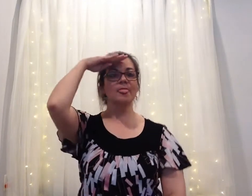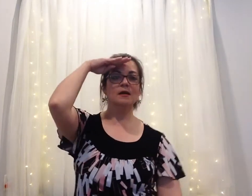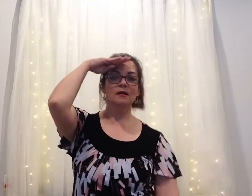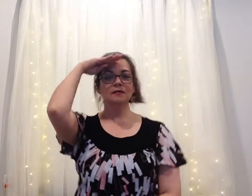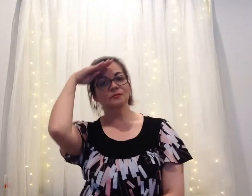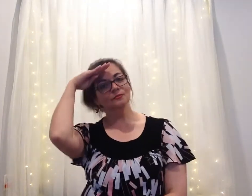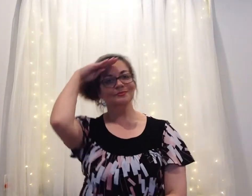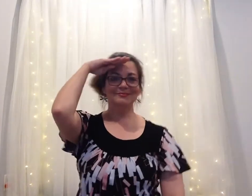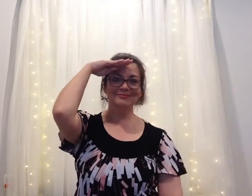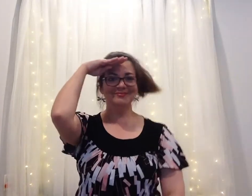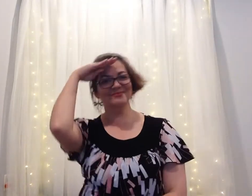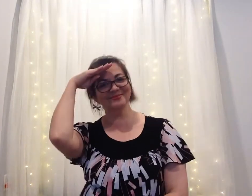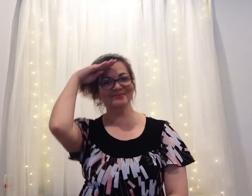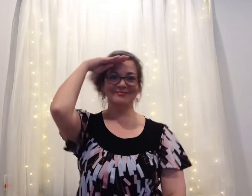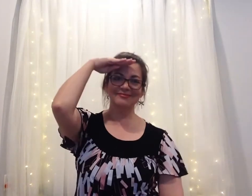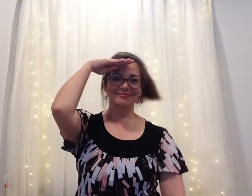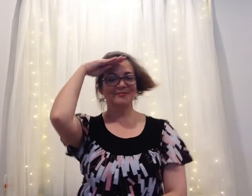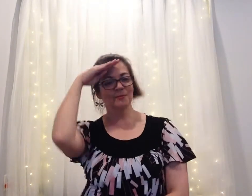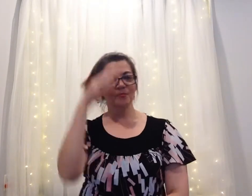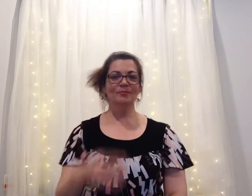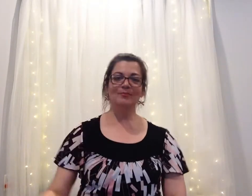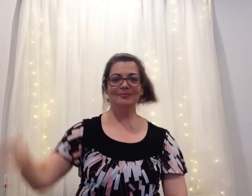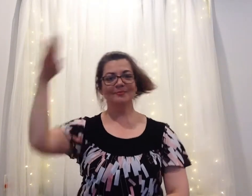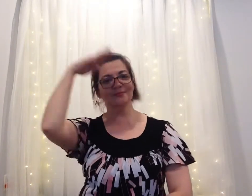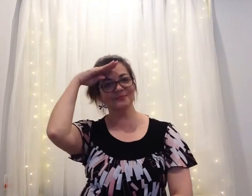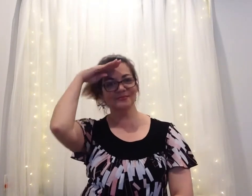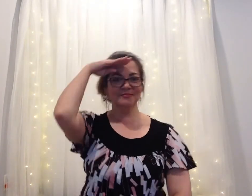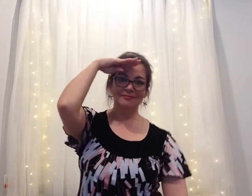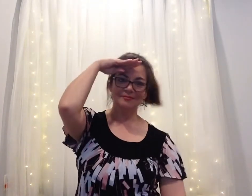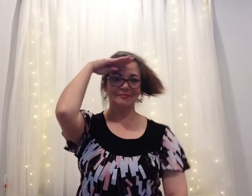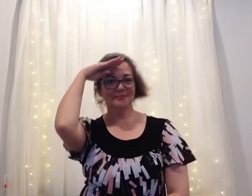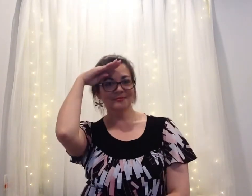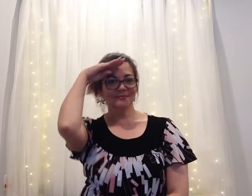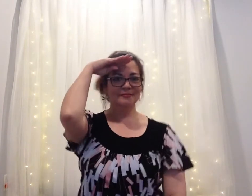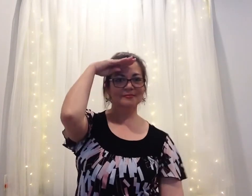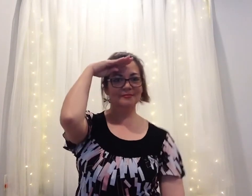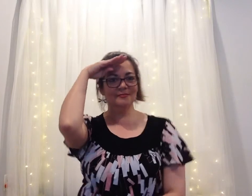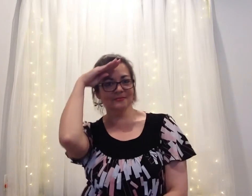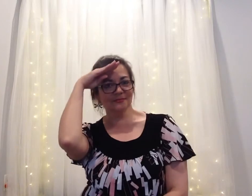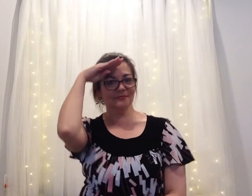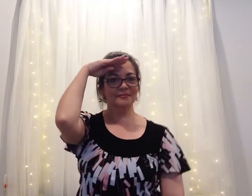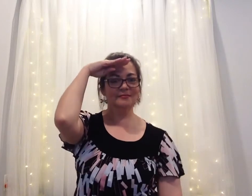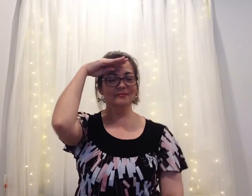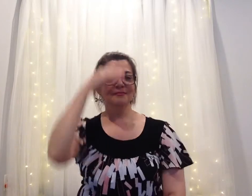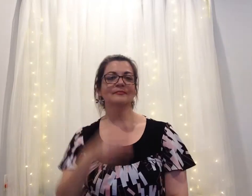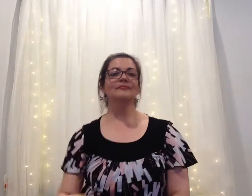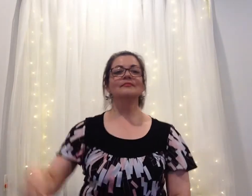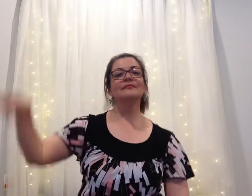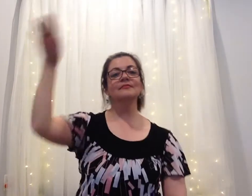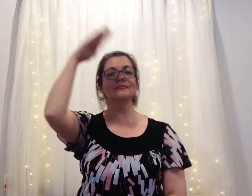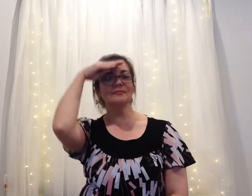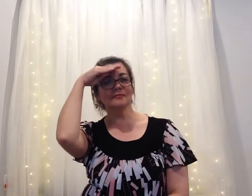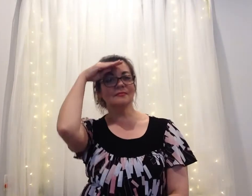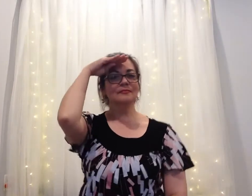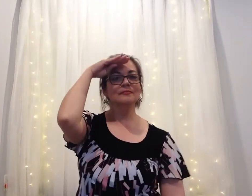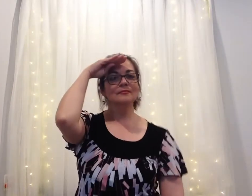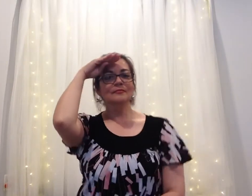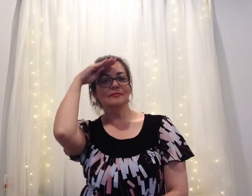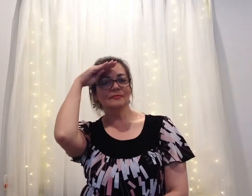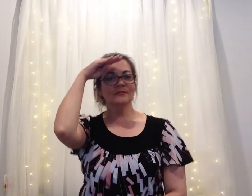un barquito chiquitito, soy Capitán de un barquito que navega feliz, soy Capitán de un barco que